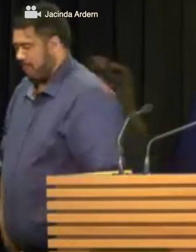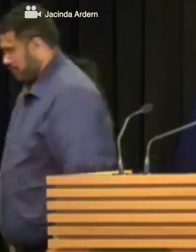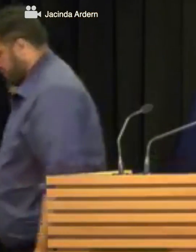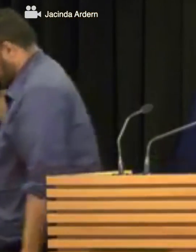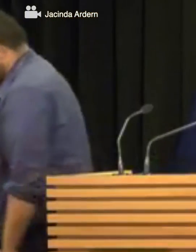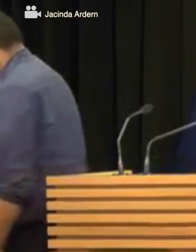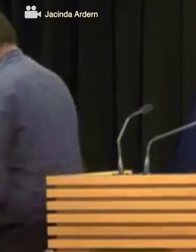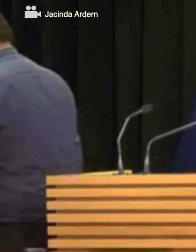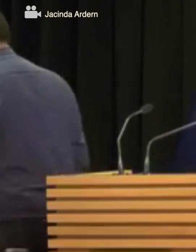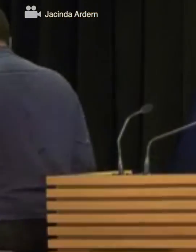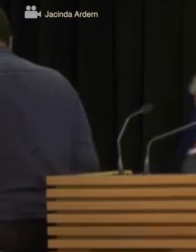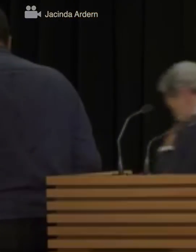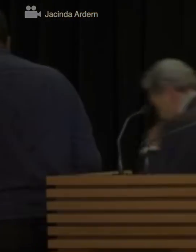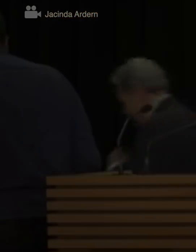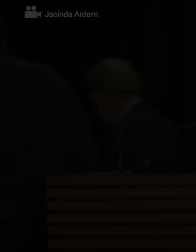hagan el luto. Notimex.